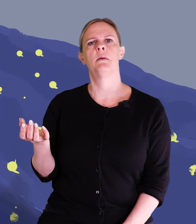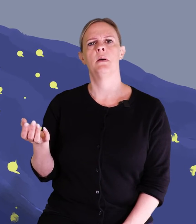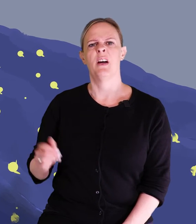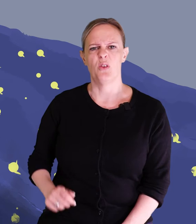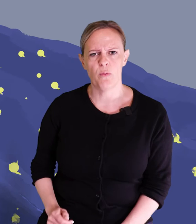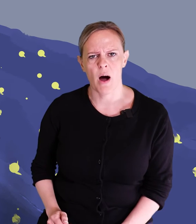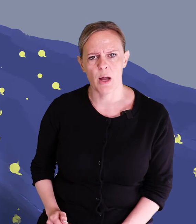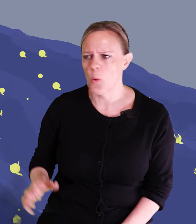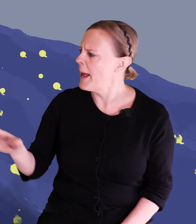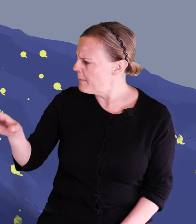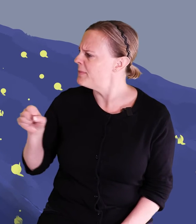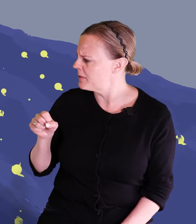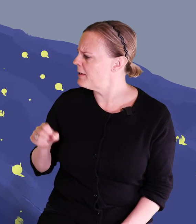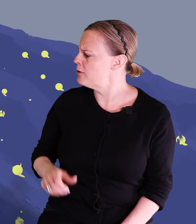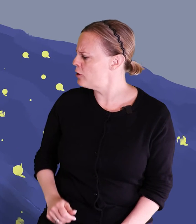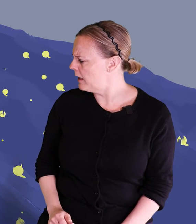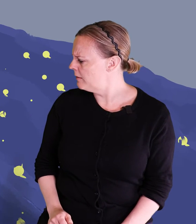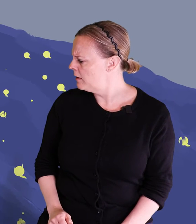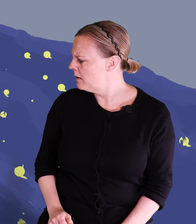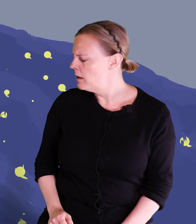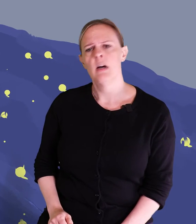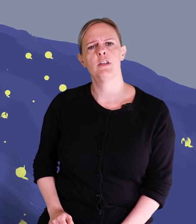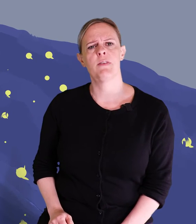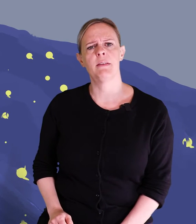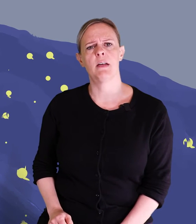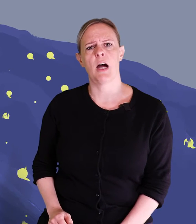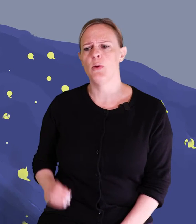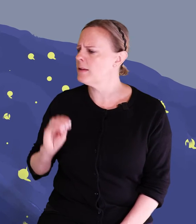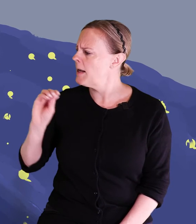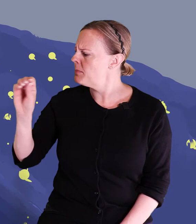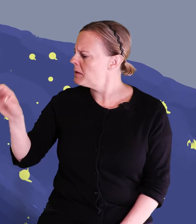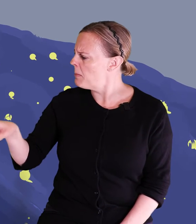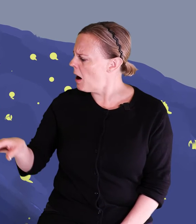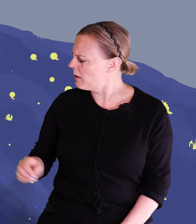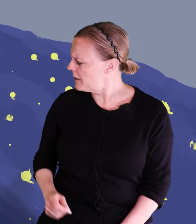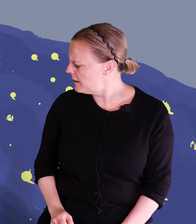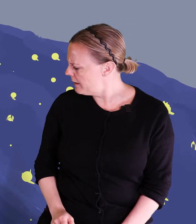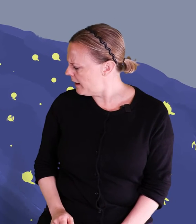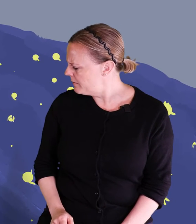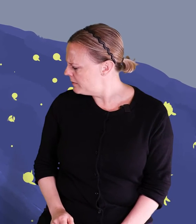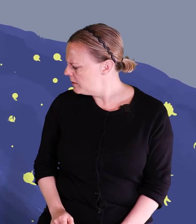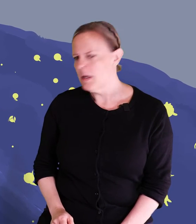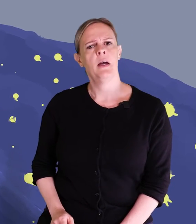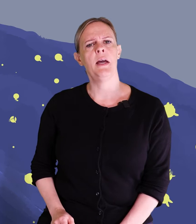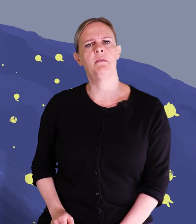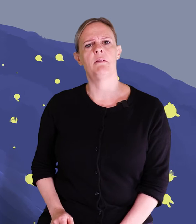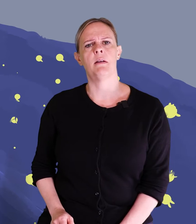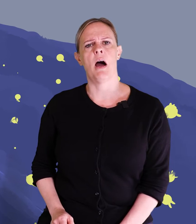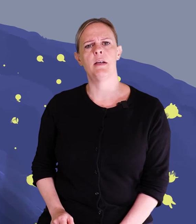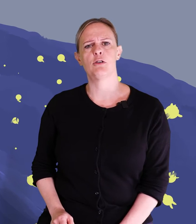Då får han nog hämta den själv. För Svante kan ju inte lämna tillbaka den längre. Inte när han är